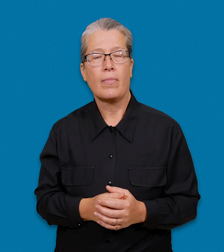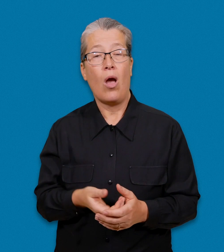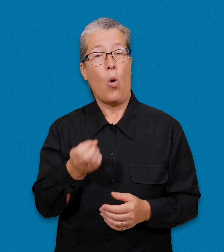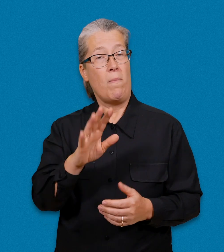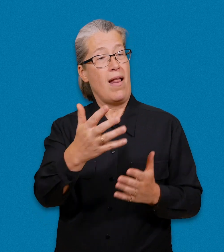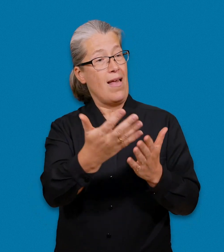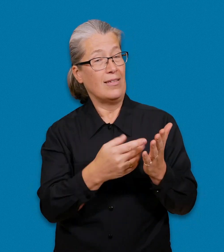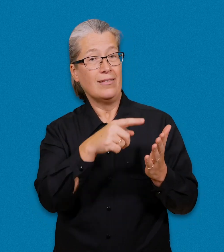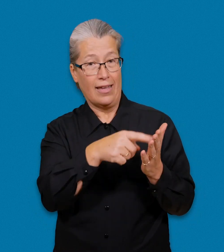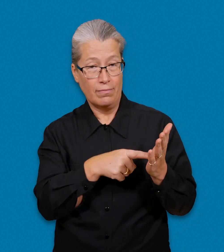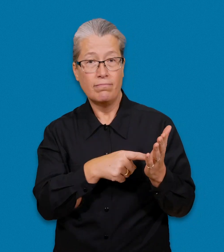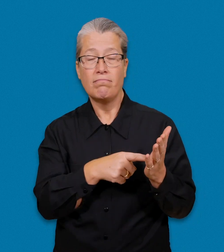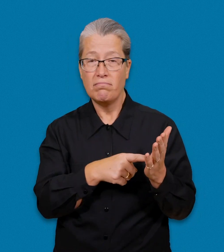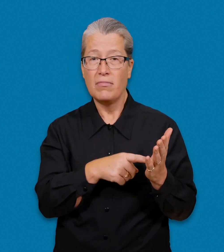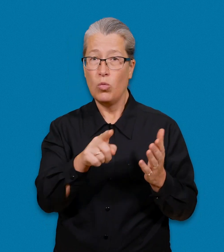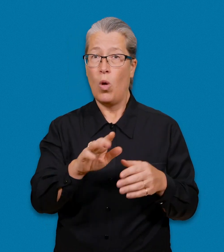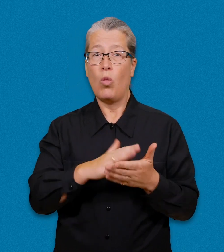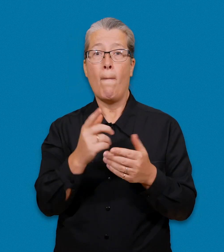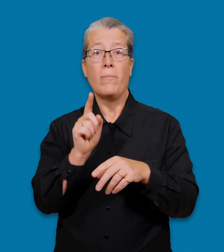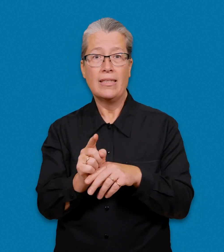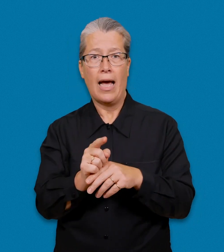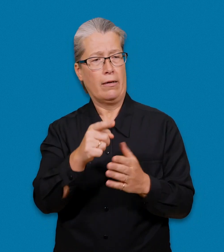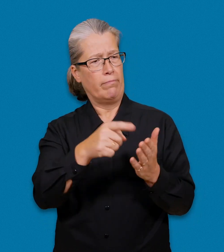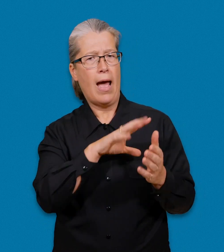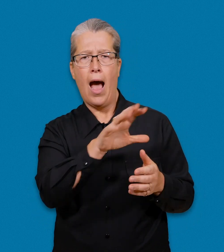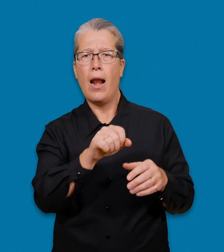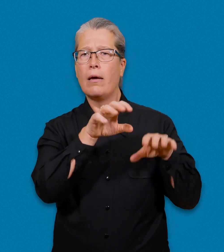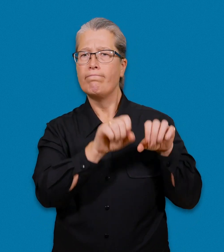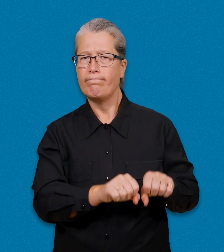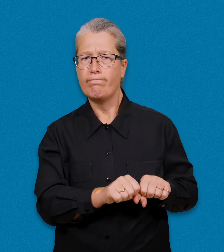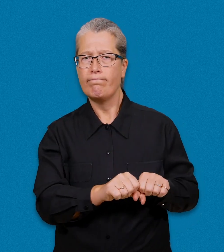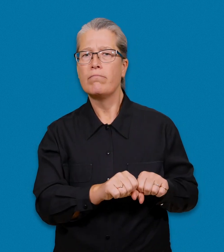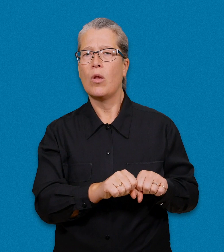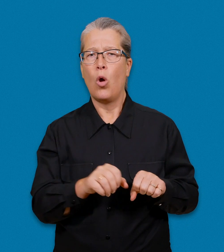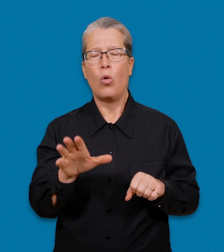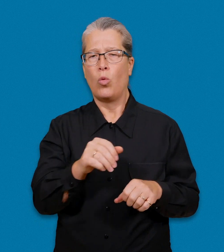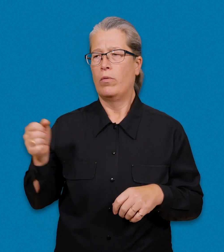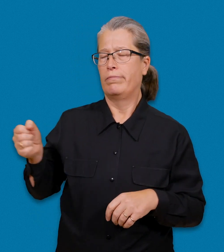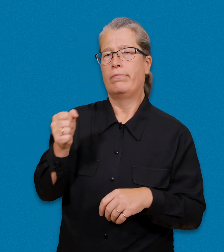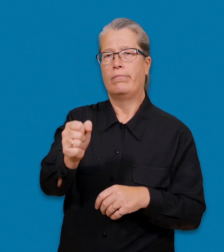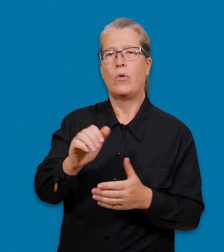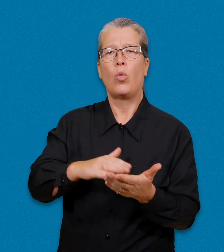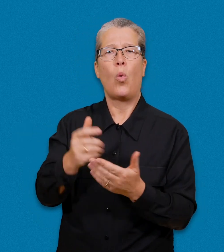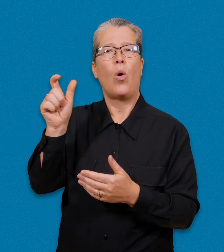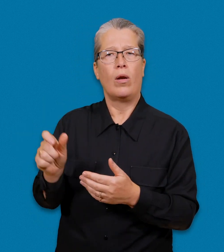En tolk som inte är med på din lista förmedlas också. Om ingen tolk som finns med på din lista är